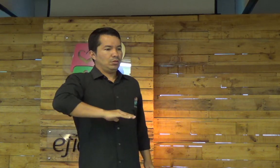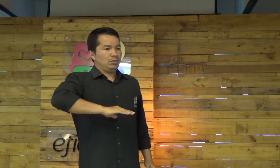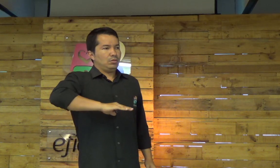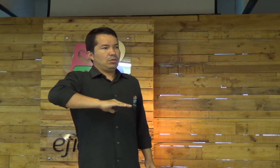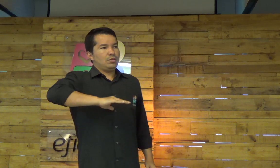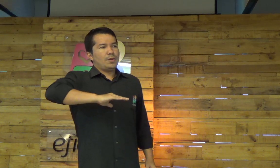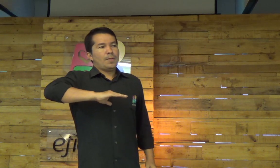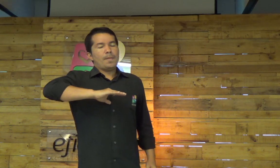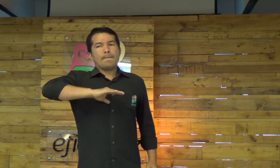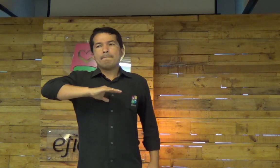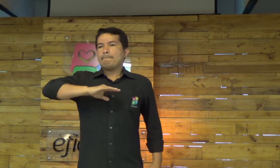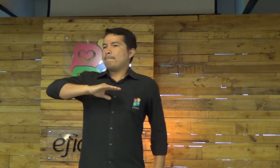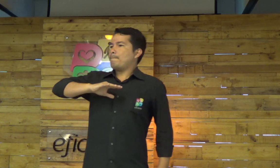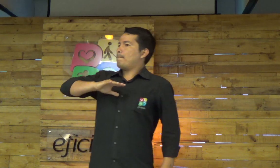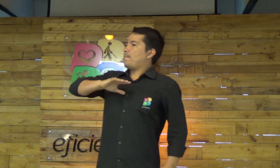tendo paciência.